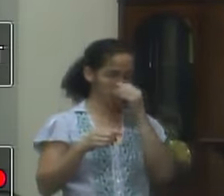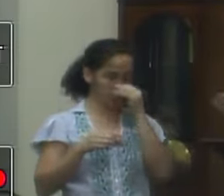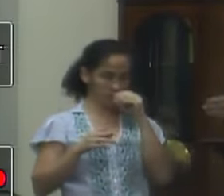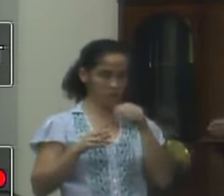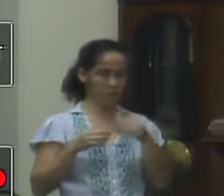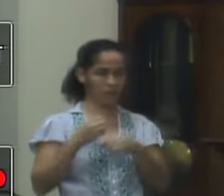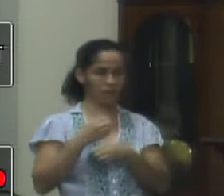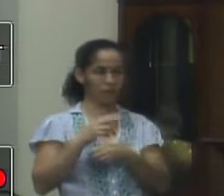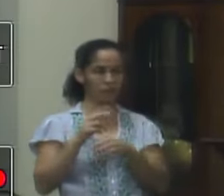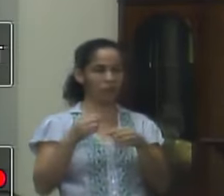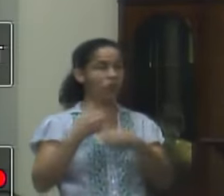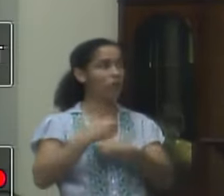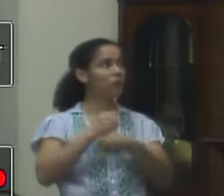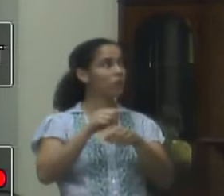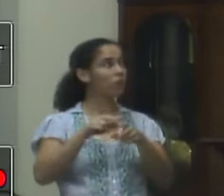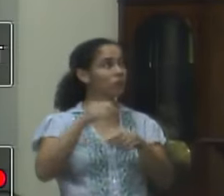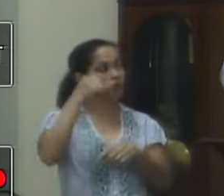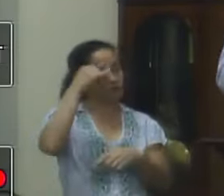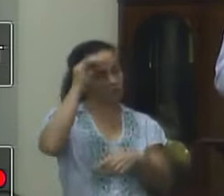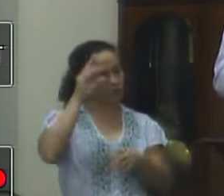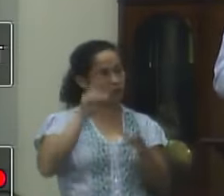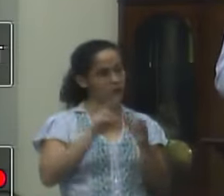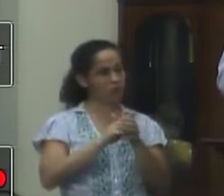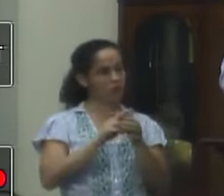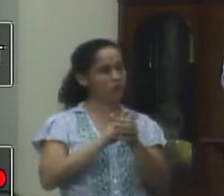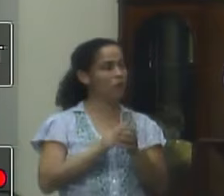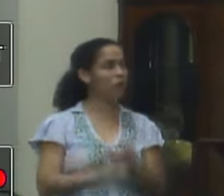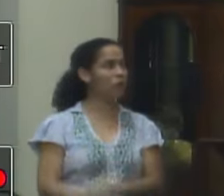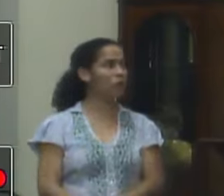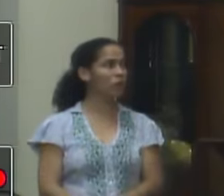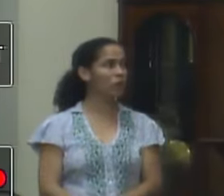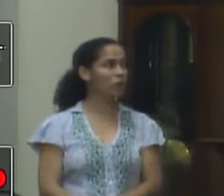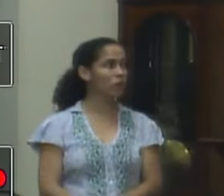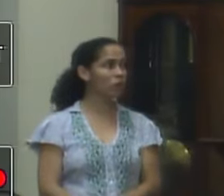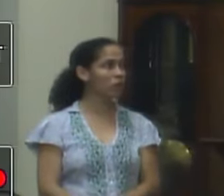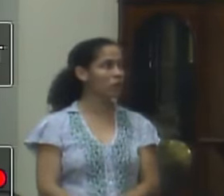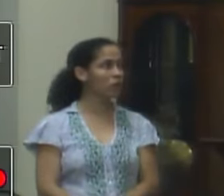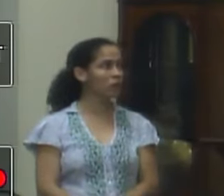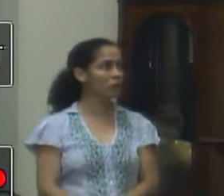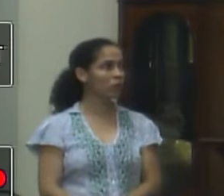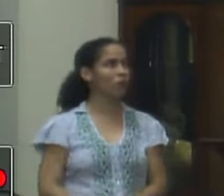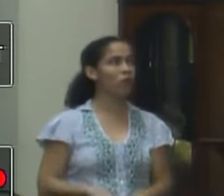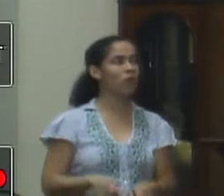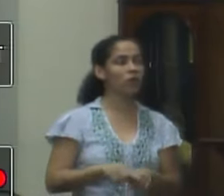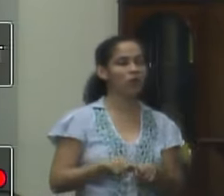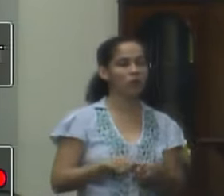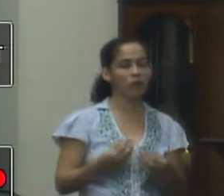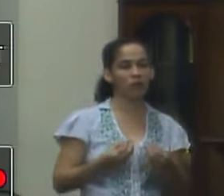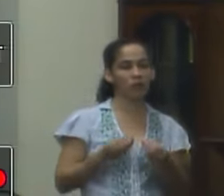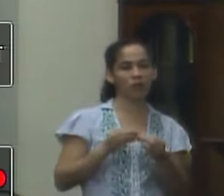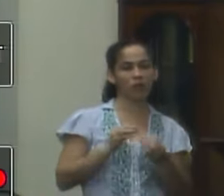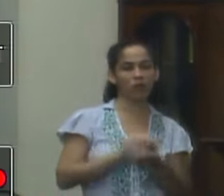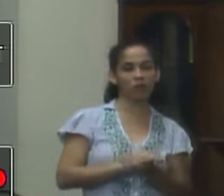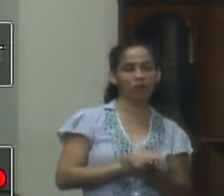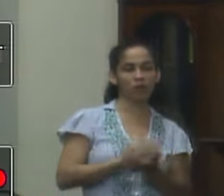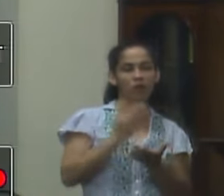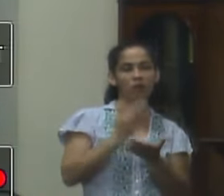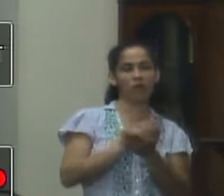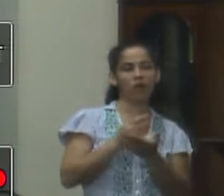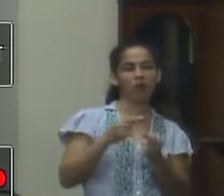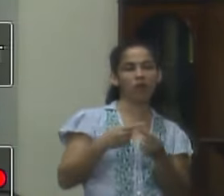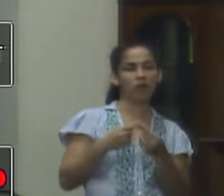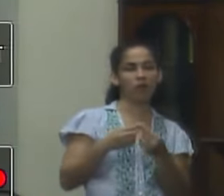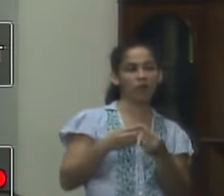Vassouras Varda-Piraí e Valença quer dizer uma questão de economicidade vai sair a metade porque